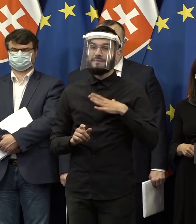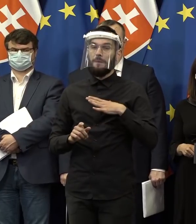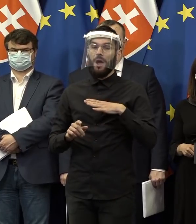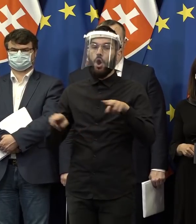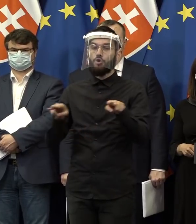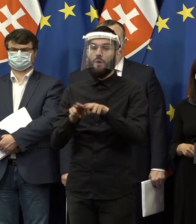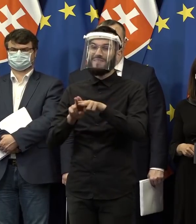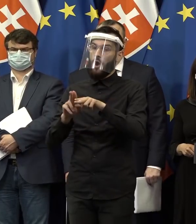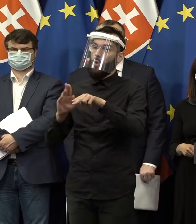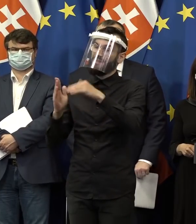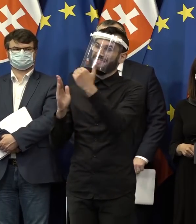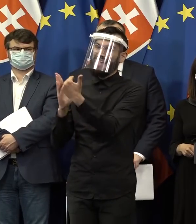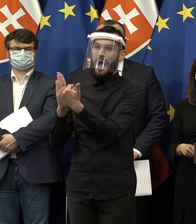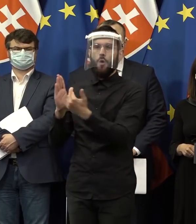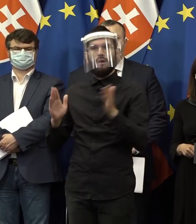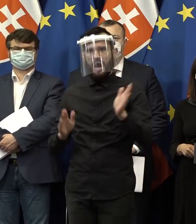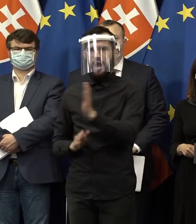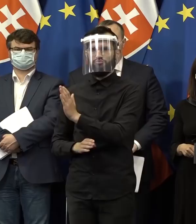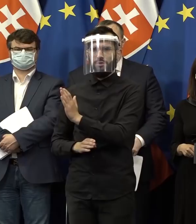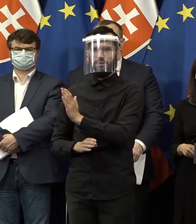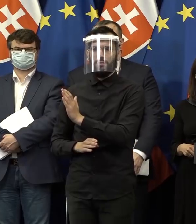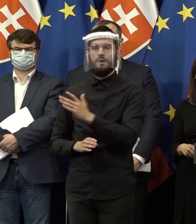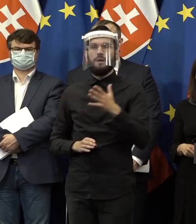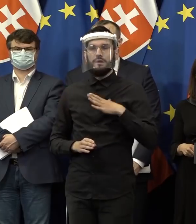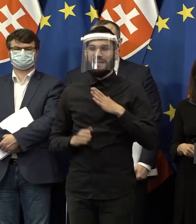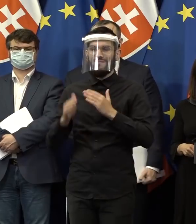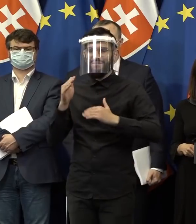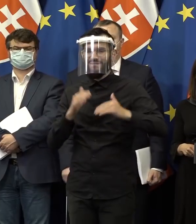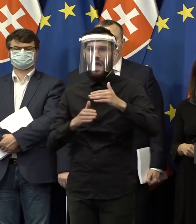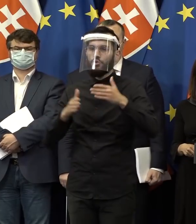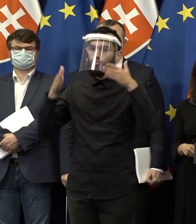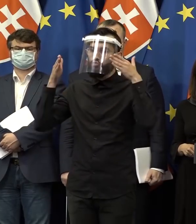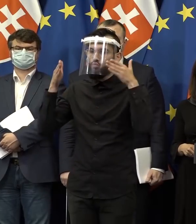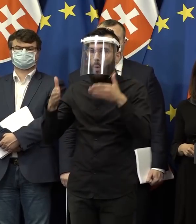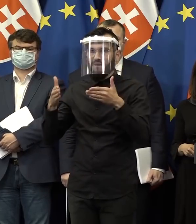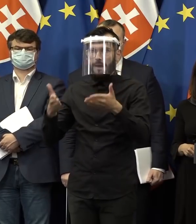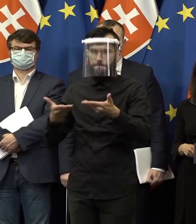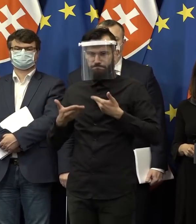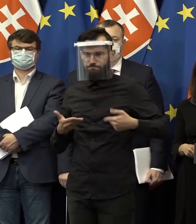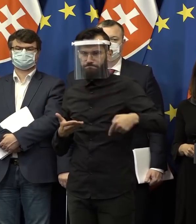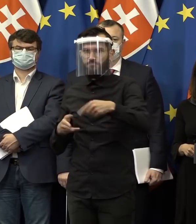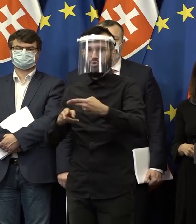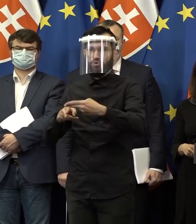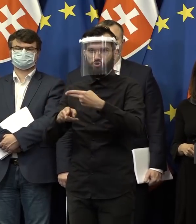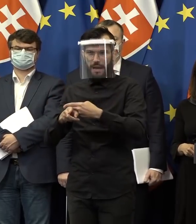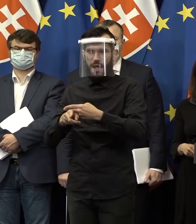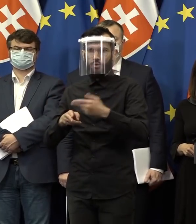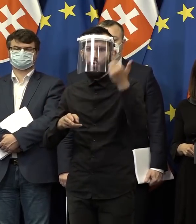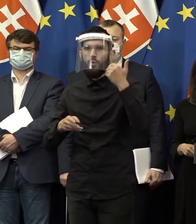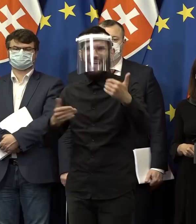zákonom a budeme konať tak, aby sme výrazne zvýšili dôver ľudí v štát a ľudí, ktorí ho reprezentujú.